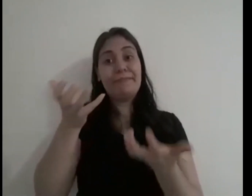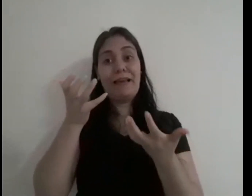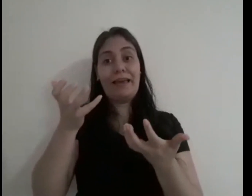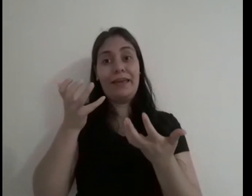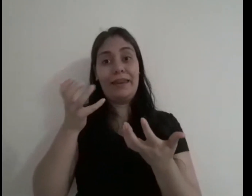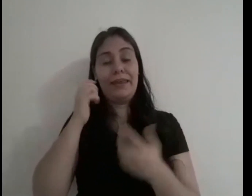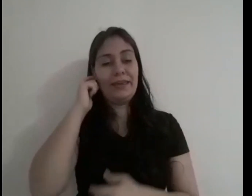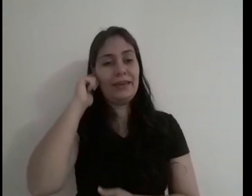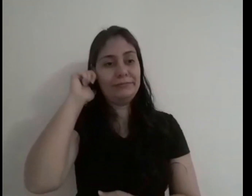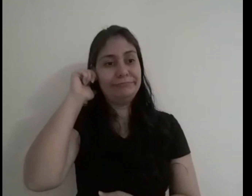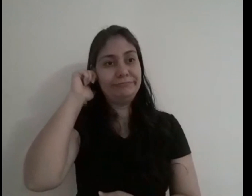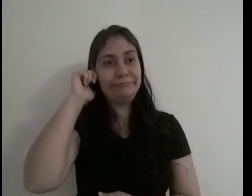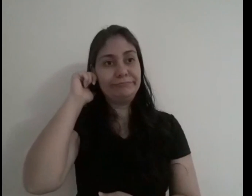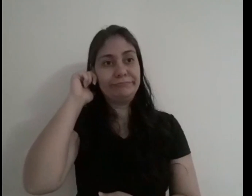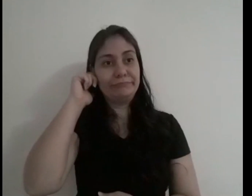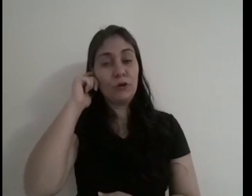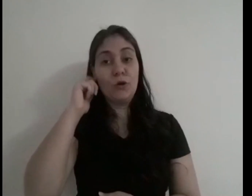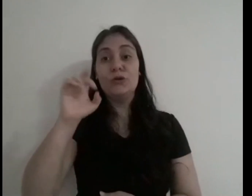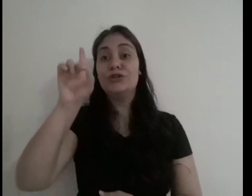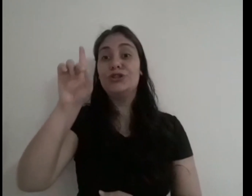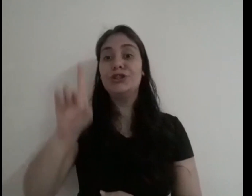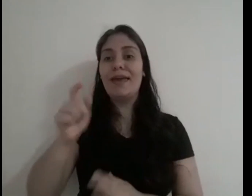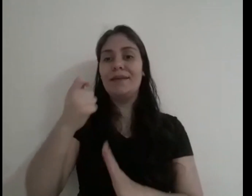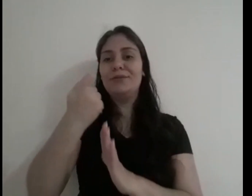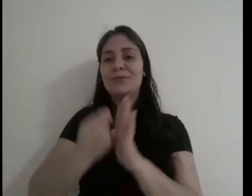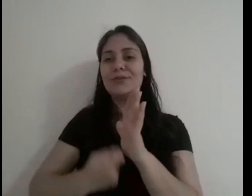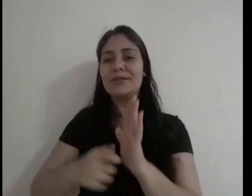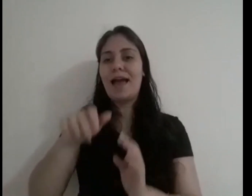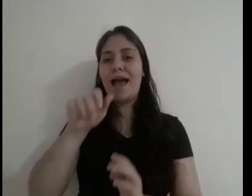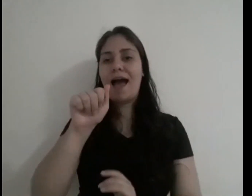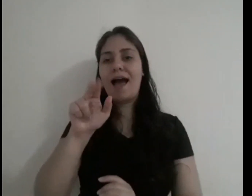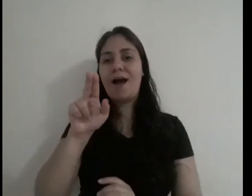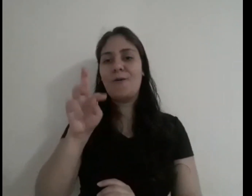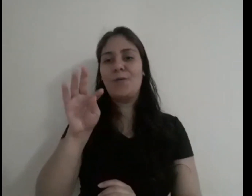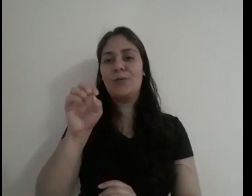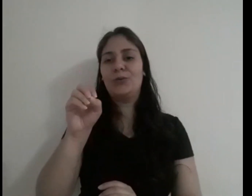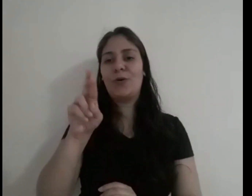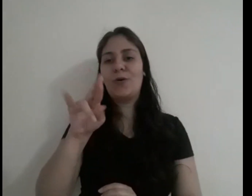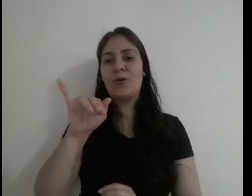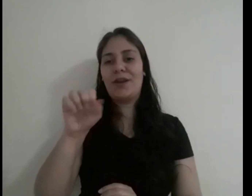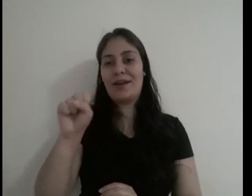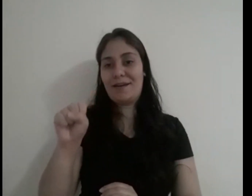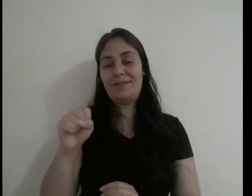ela queria o seu direito de autoria.